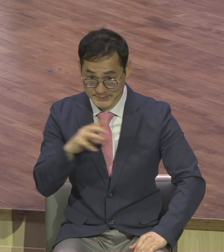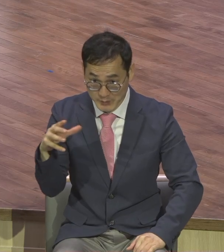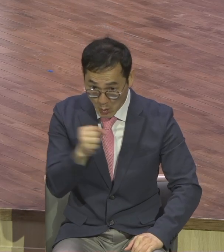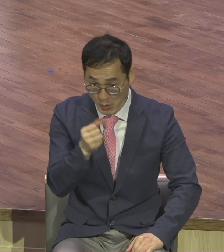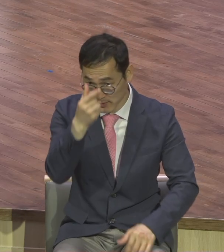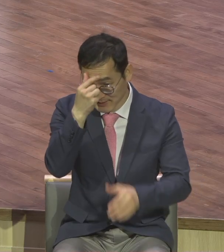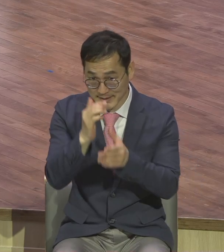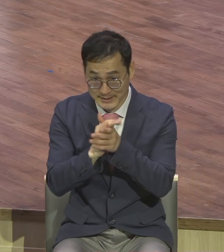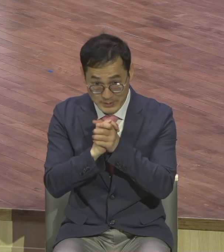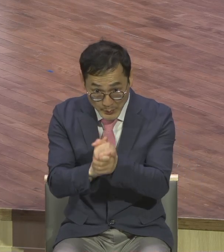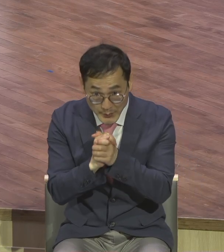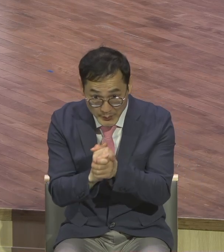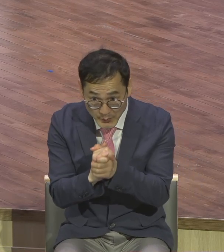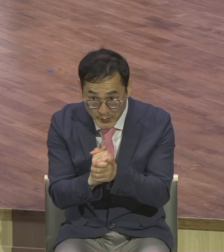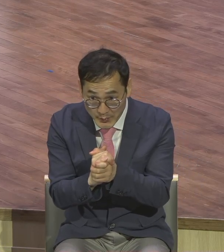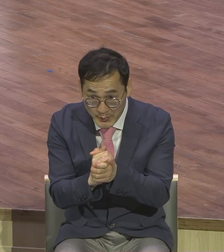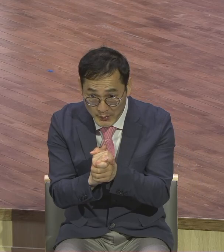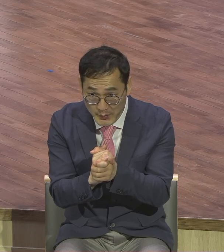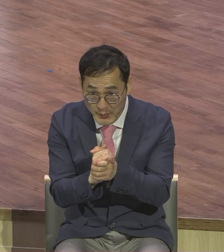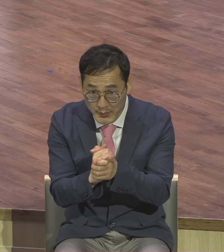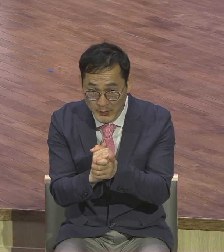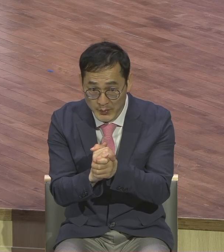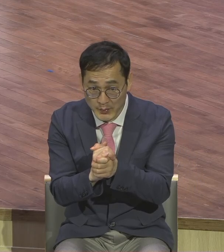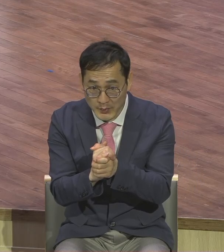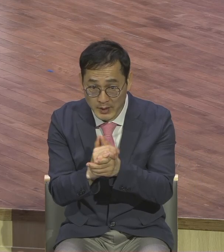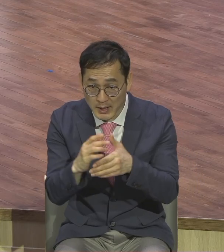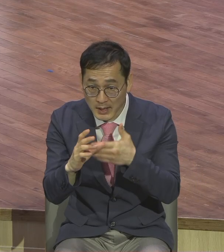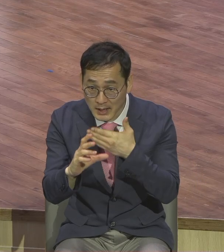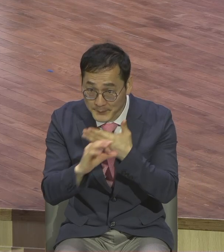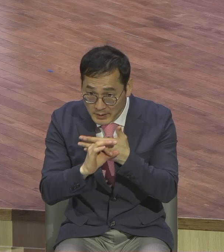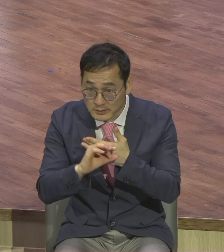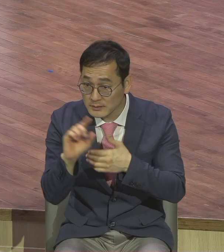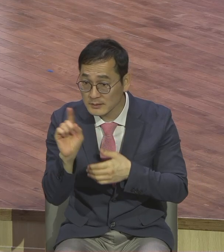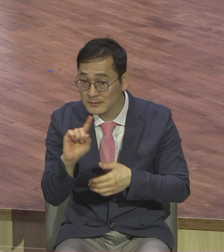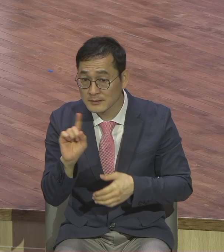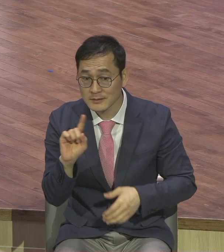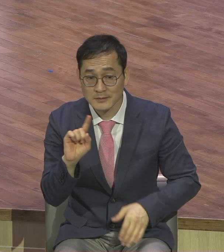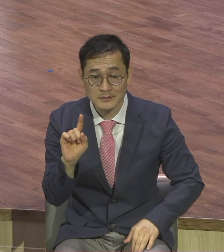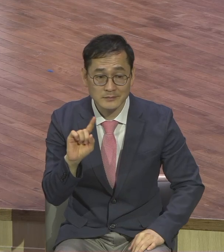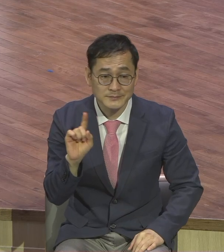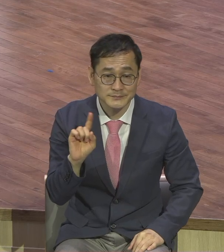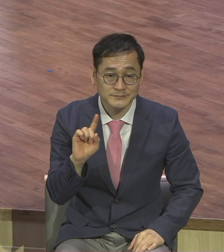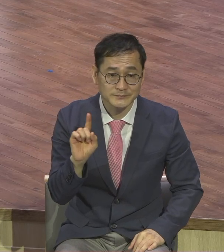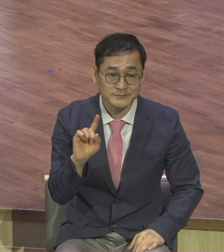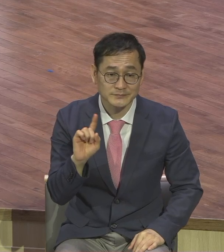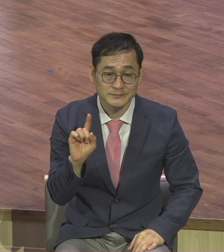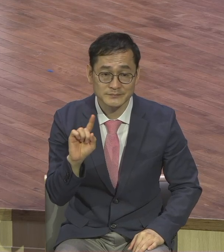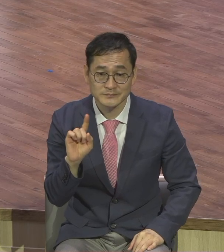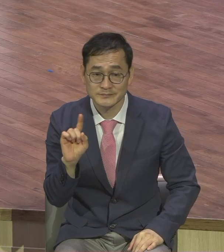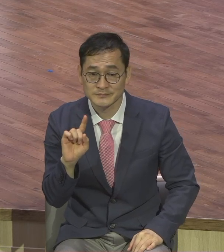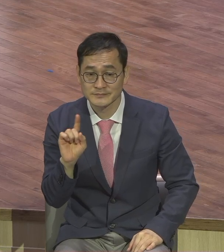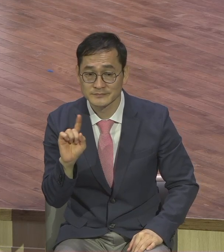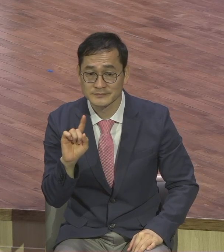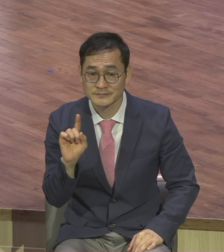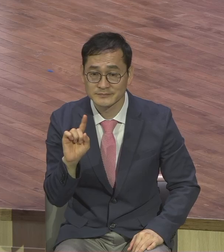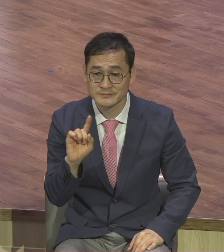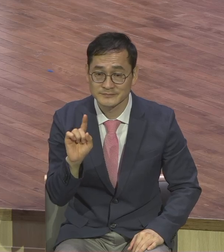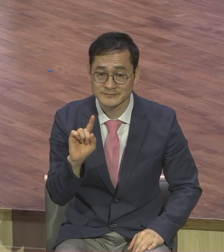어떤 일이 일어나느냐 어떤 일이 일어나느냐 여러분